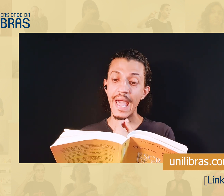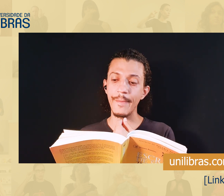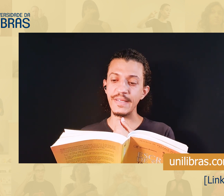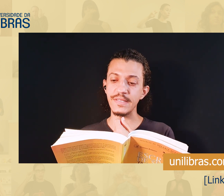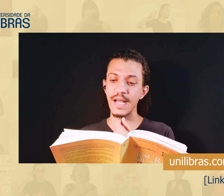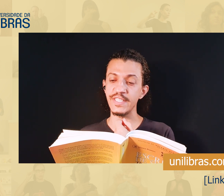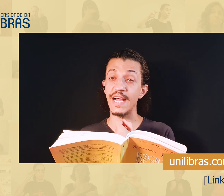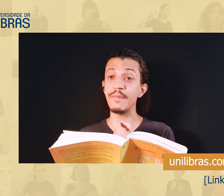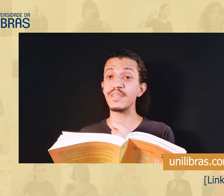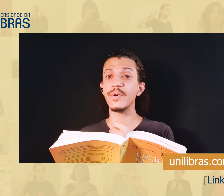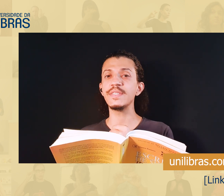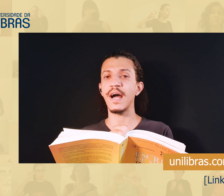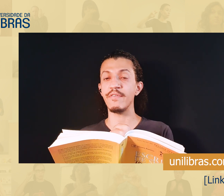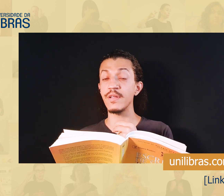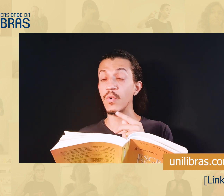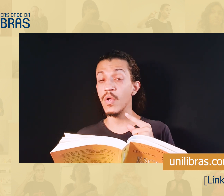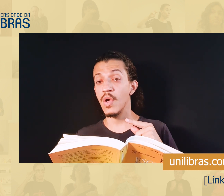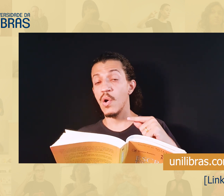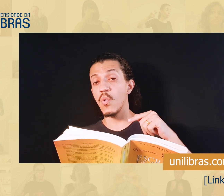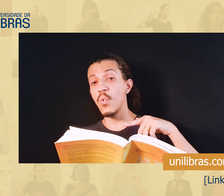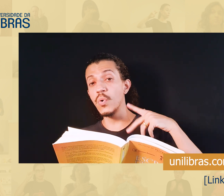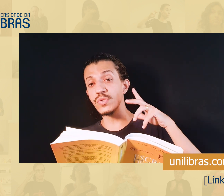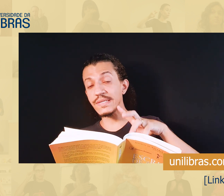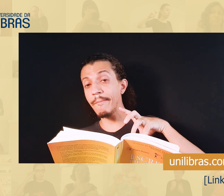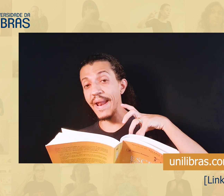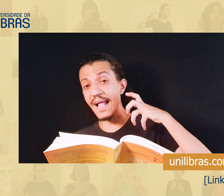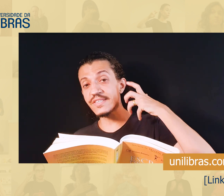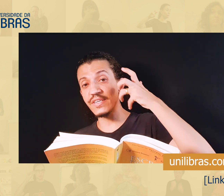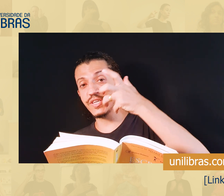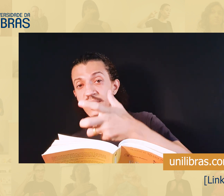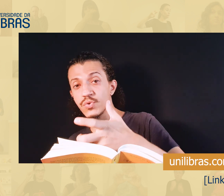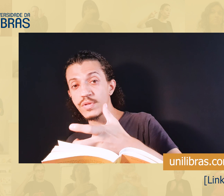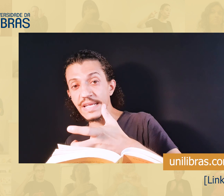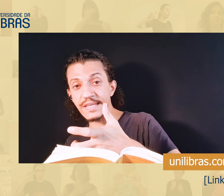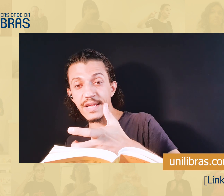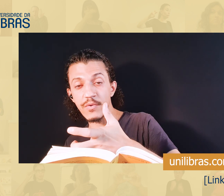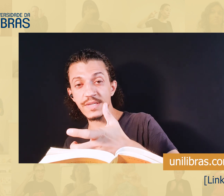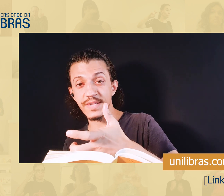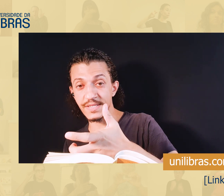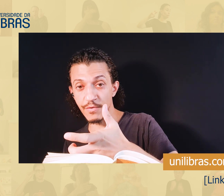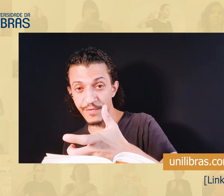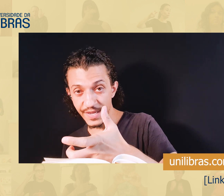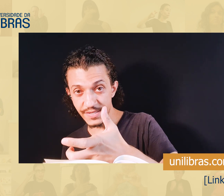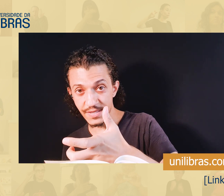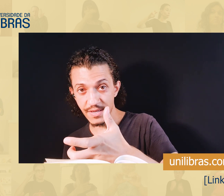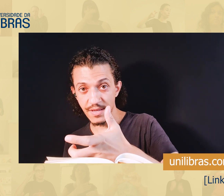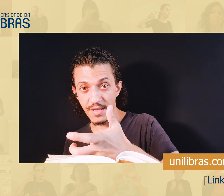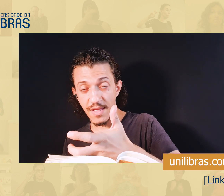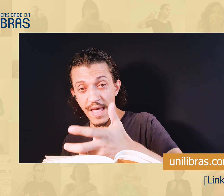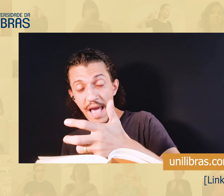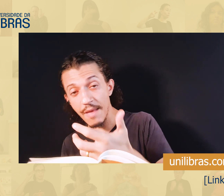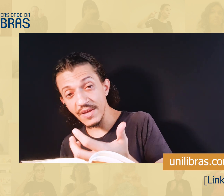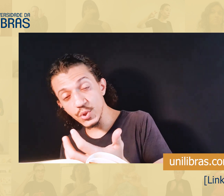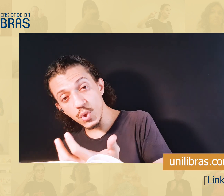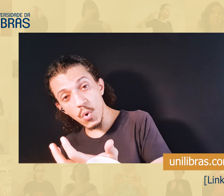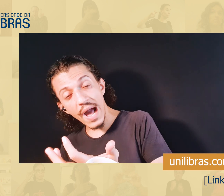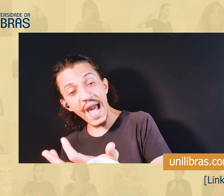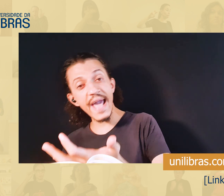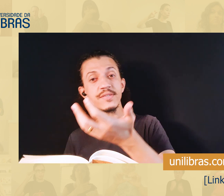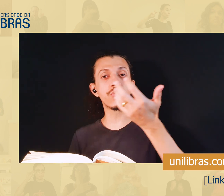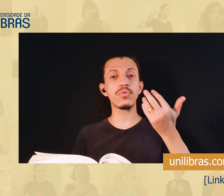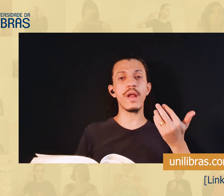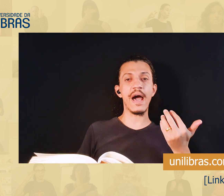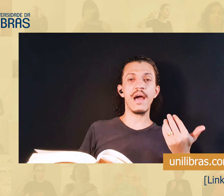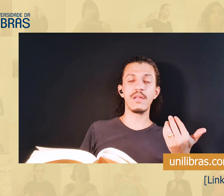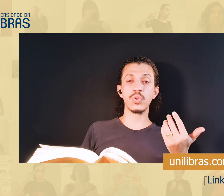processo de reaprendizagem da Libras que eu estava. Então, o uso, essa prática de estudo da escrita da língua de sinais que eu fiz, ela me ajudou